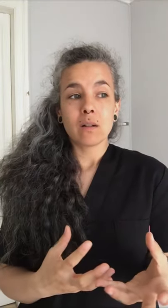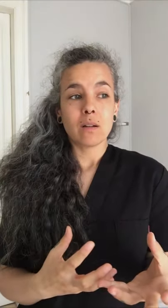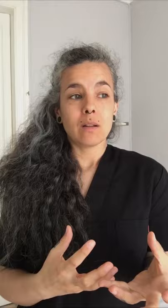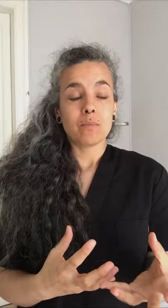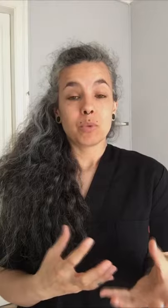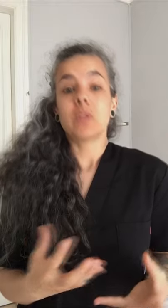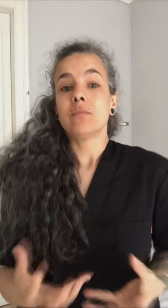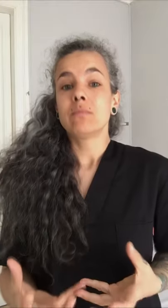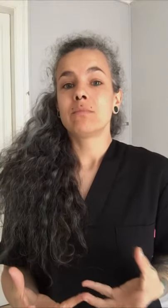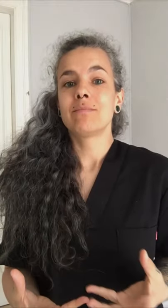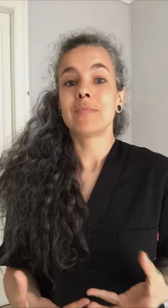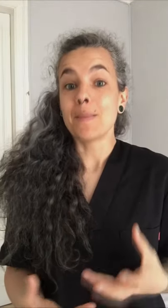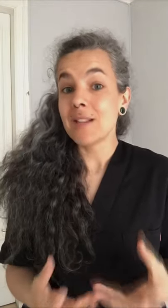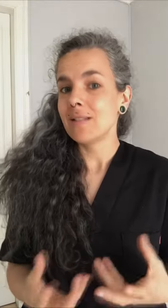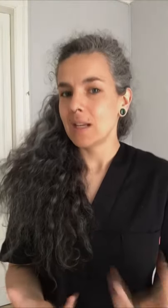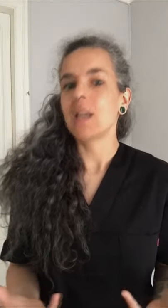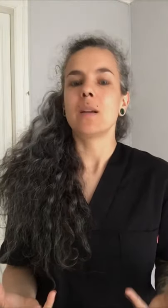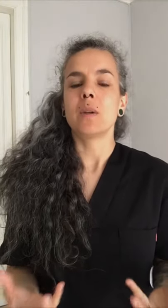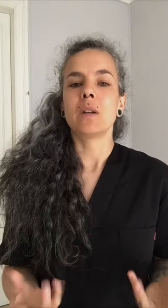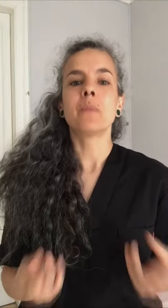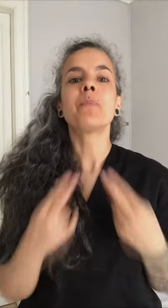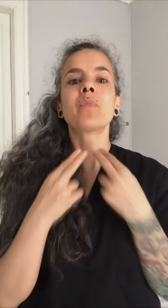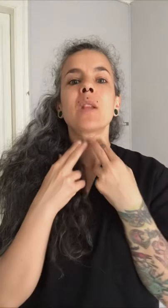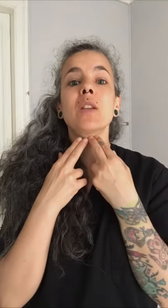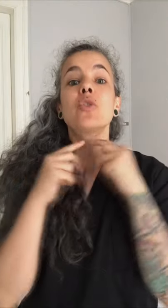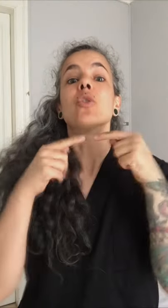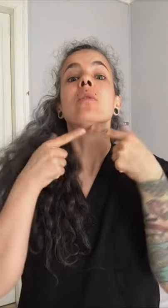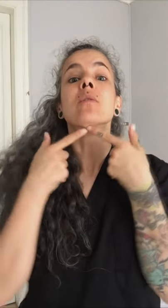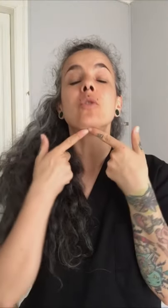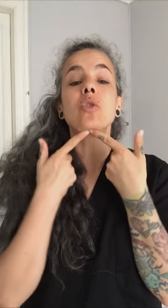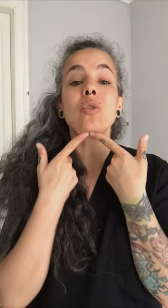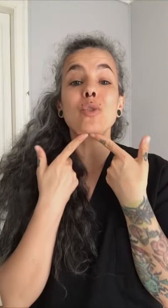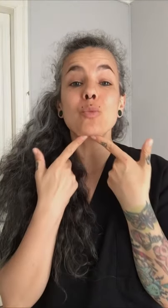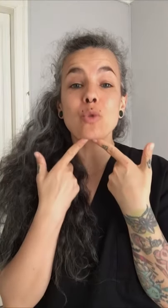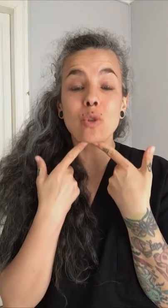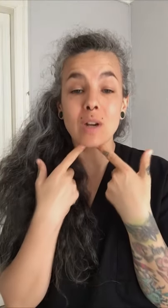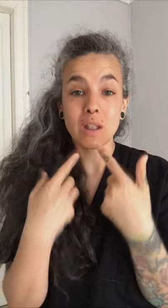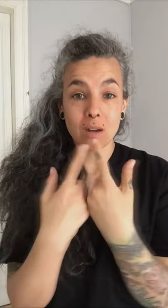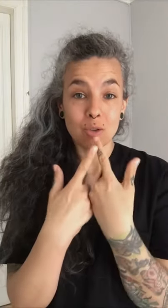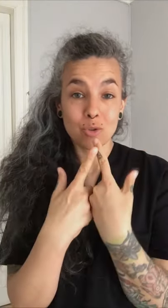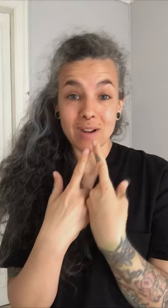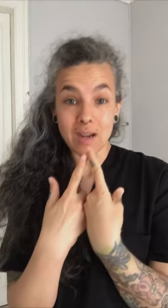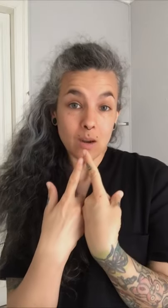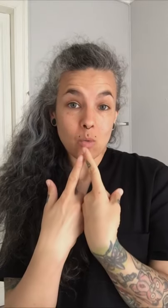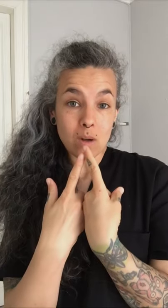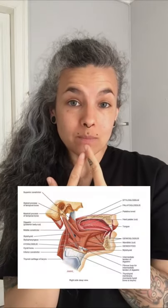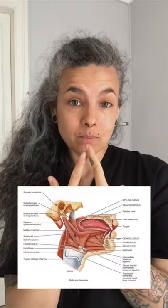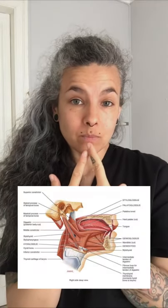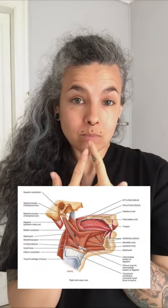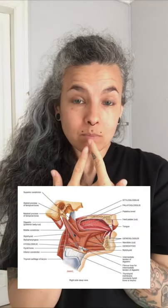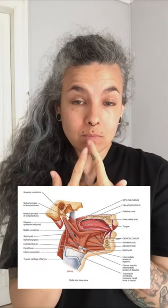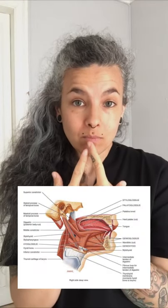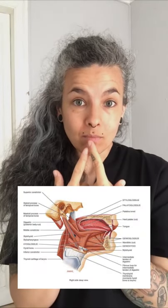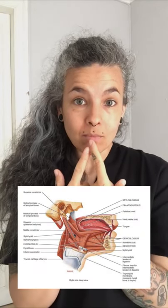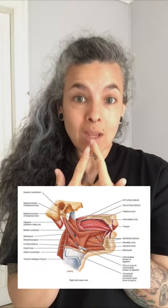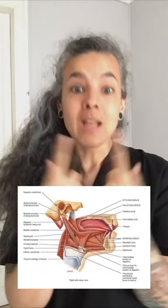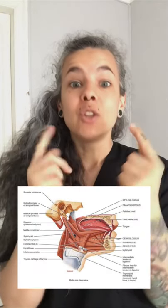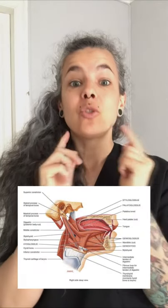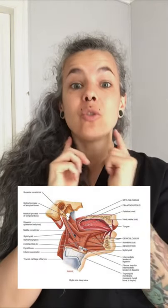pues, también tienen que ver. Que son, todos los músculos relacionados con la lengua, todos